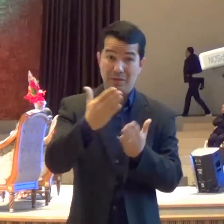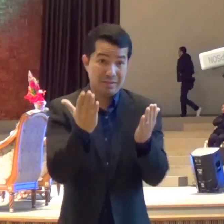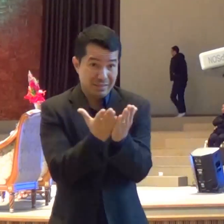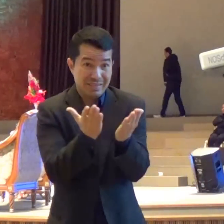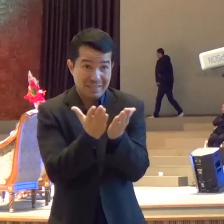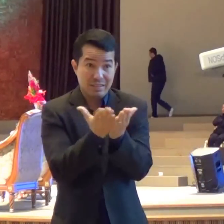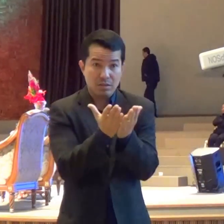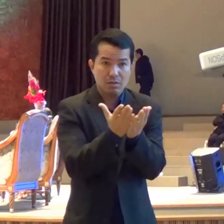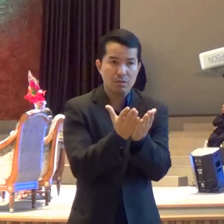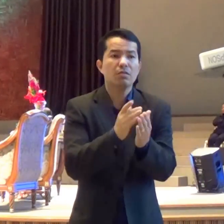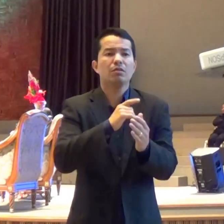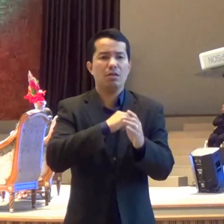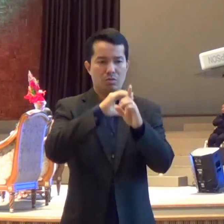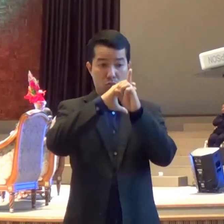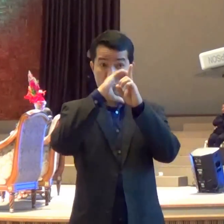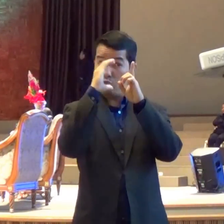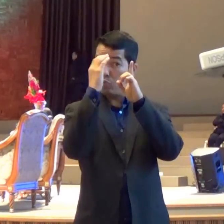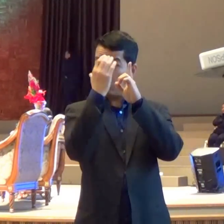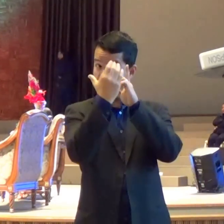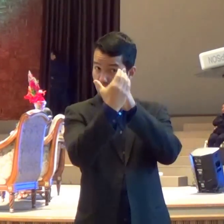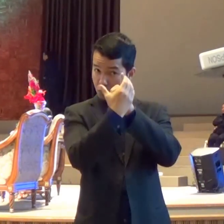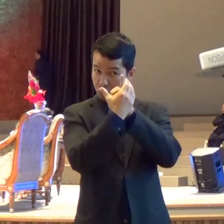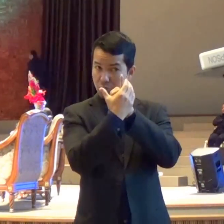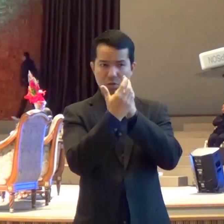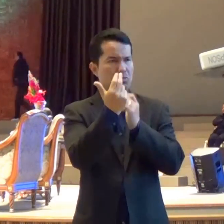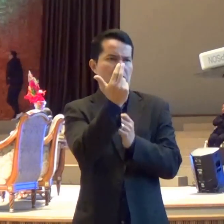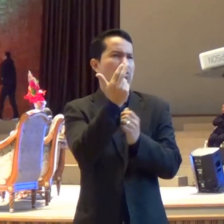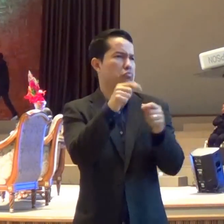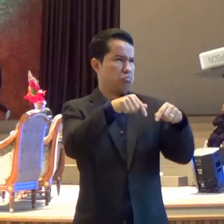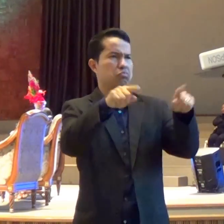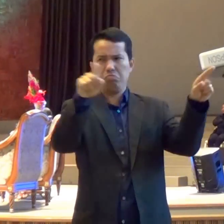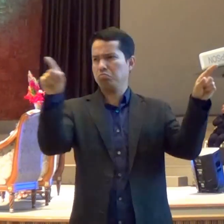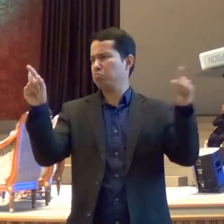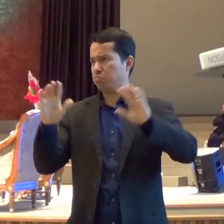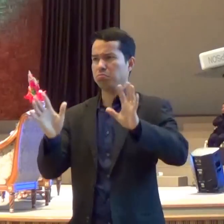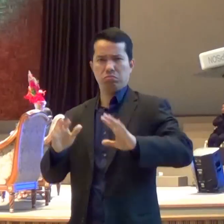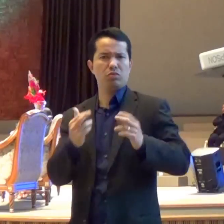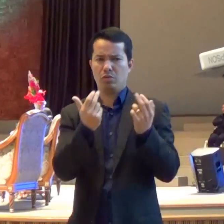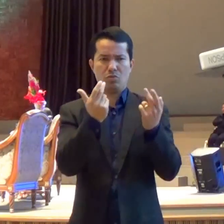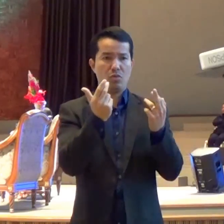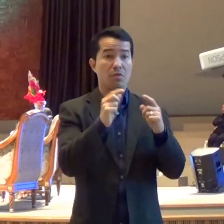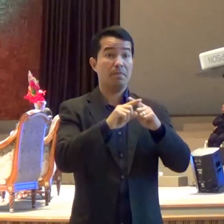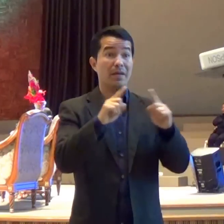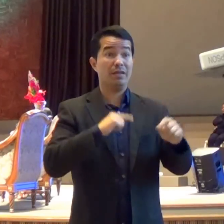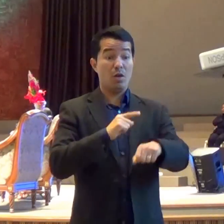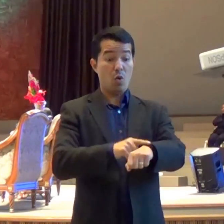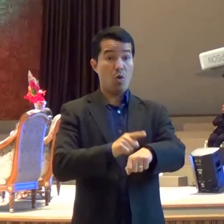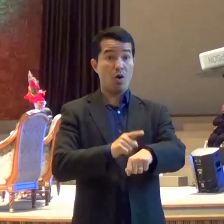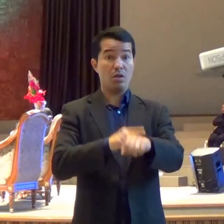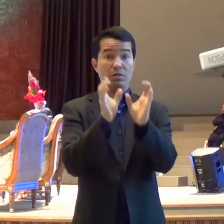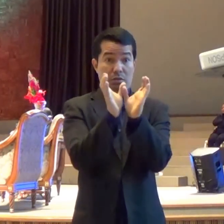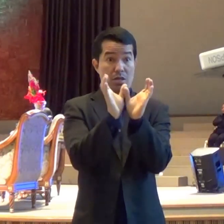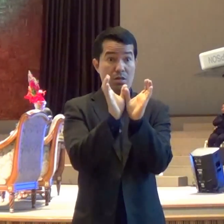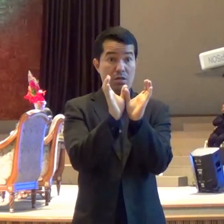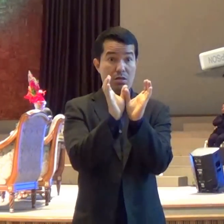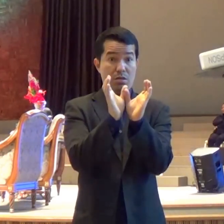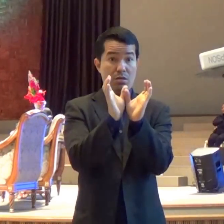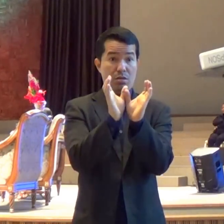celebrava O culto Como a gente Está celebrando Mas quando Chegava A hora De participar Do pão E do vinho